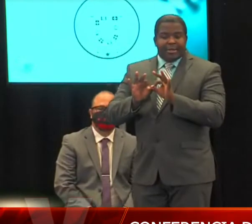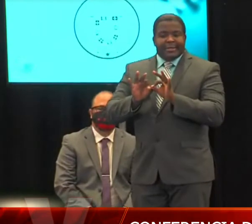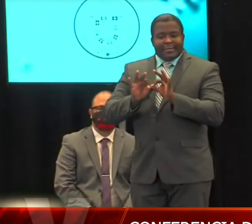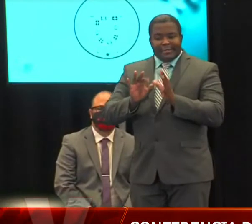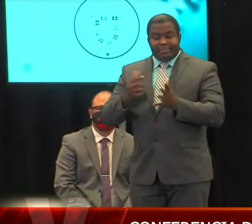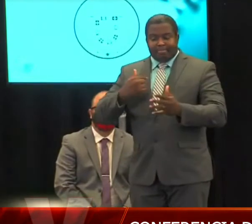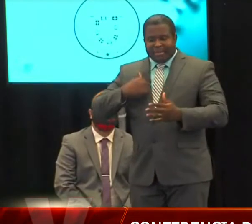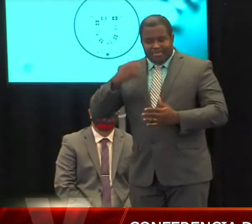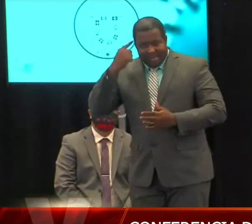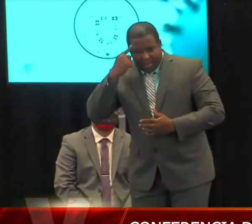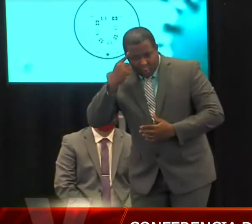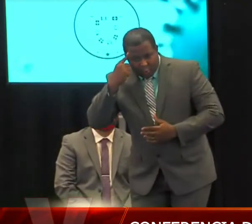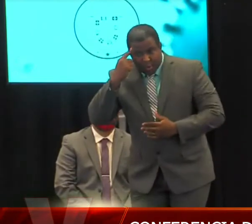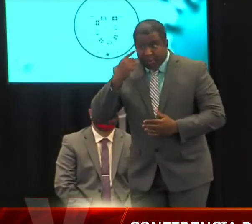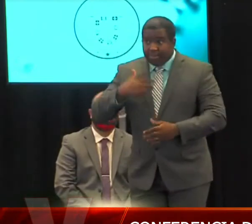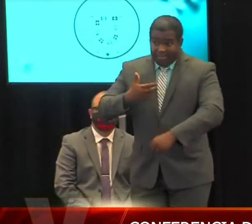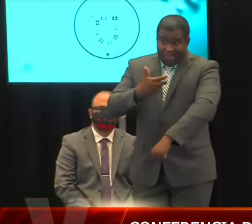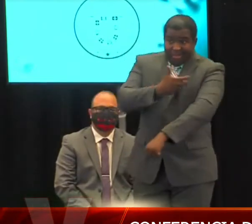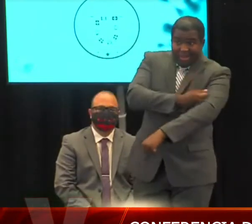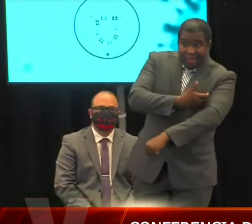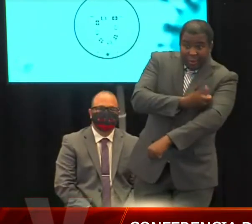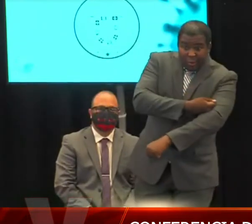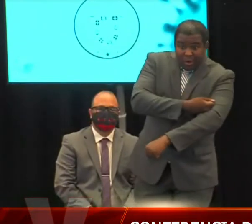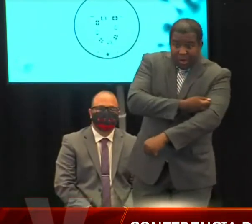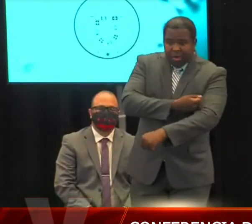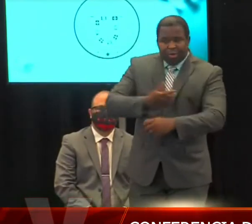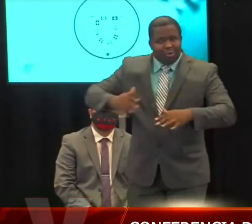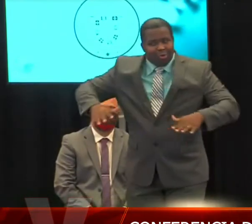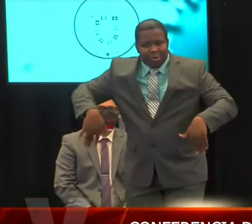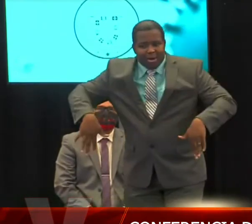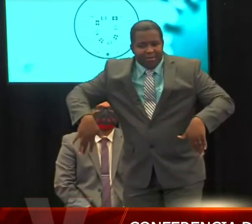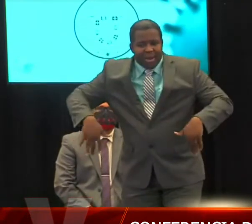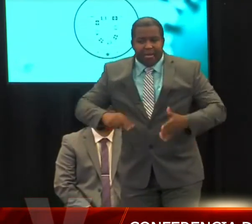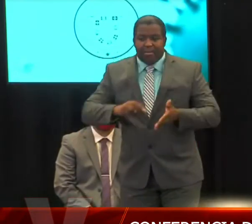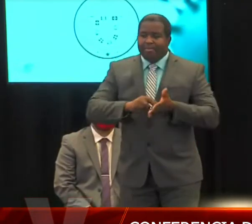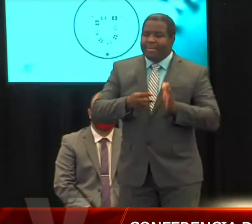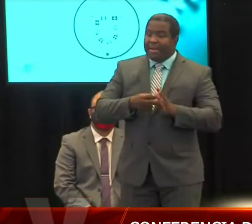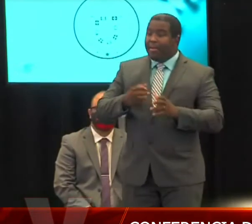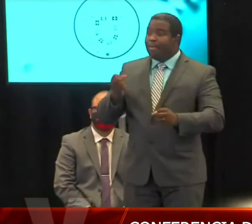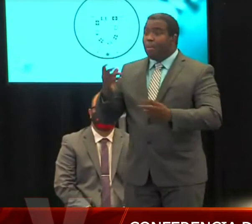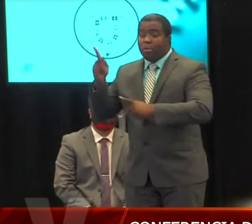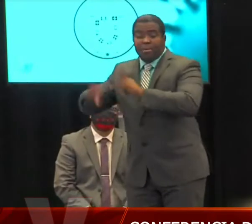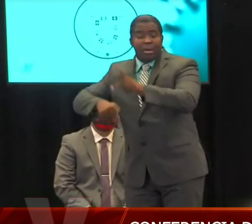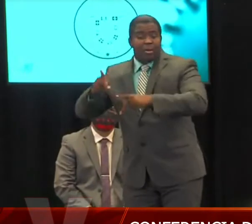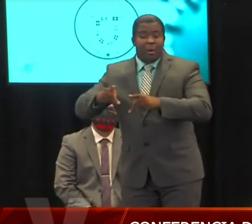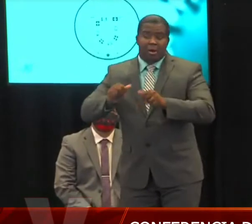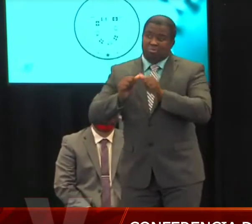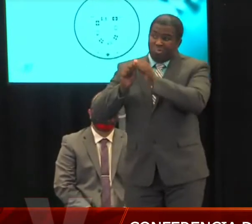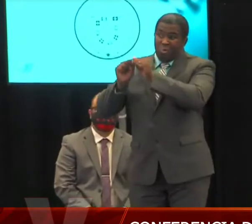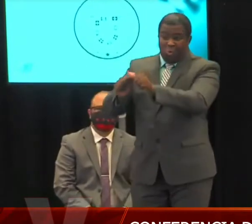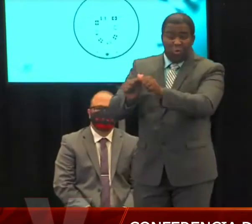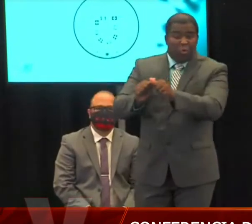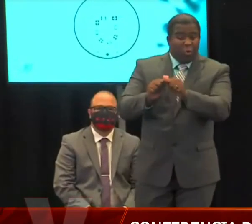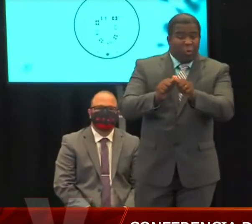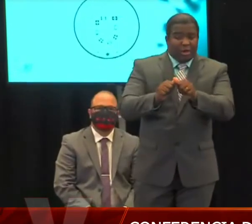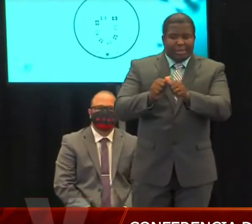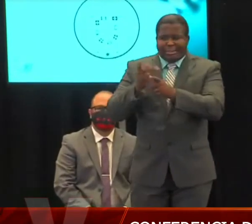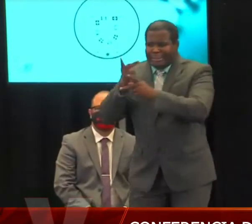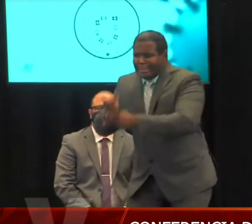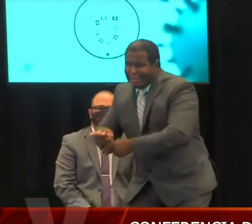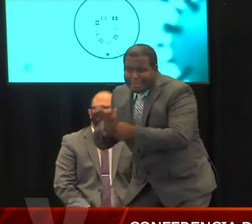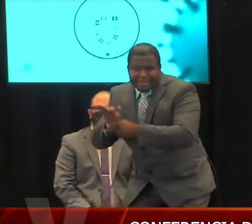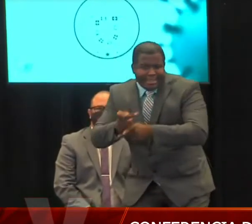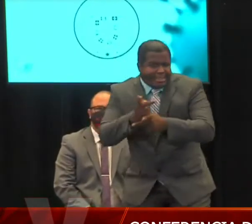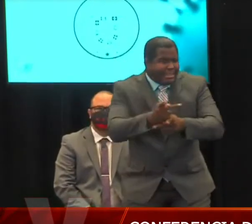bajamos la guardia. El Task Force médico y el Task Force económico, los diferentes componentes, van a seguir contribuyendo y van a seguir